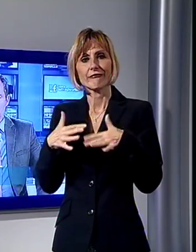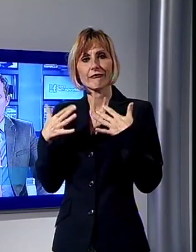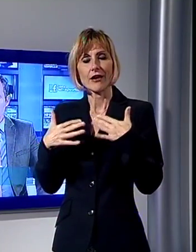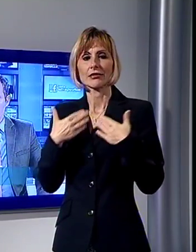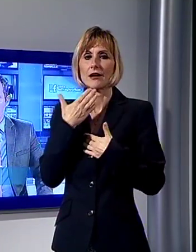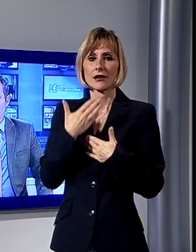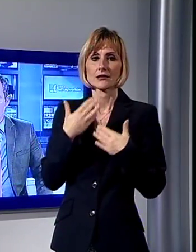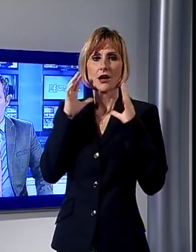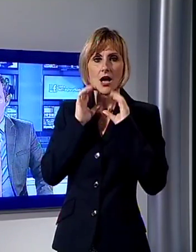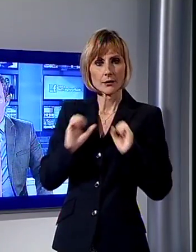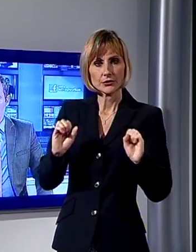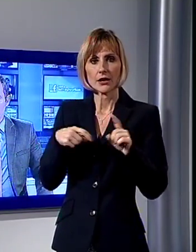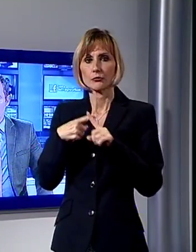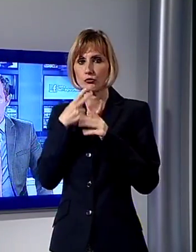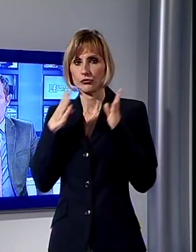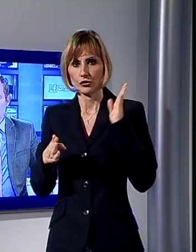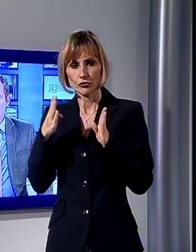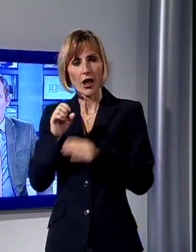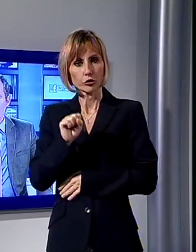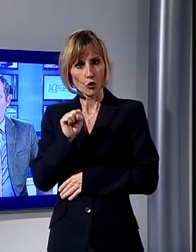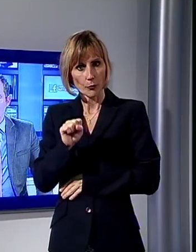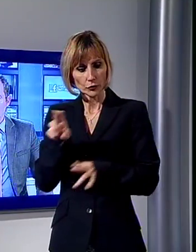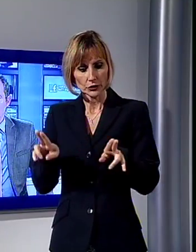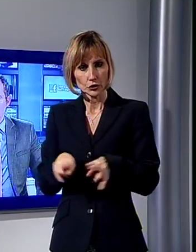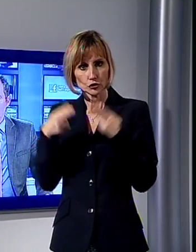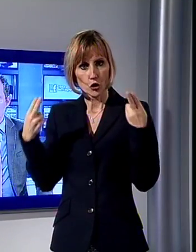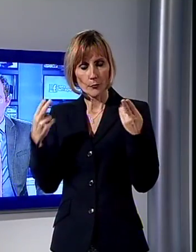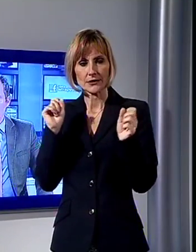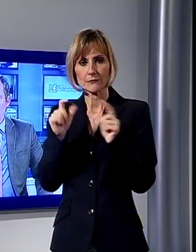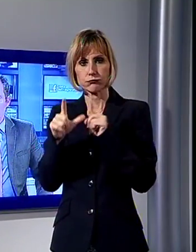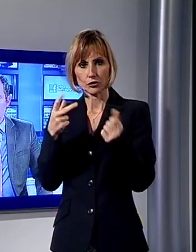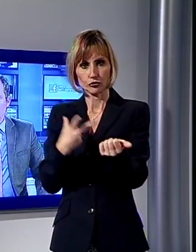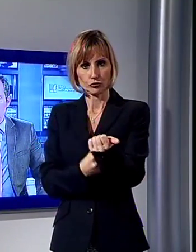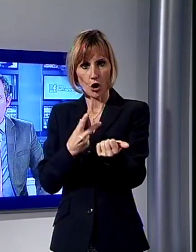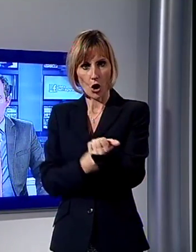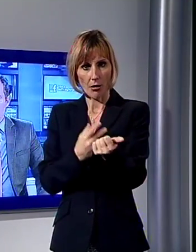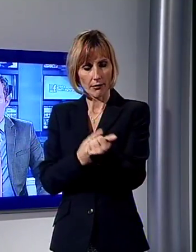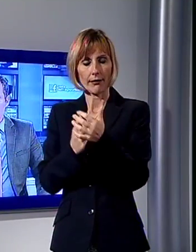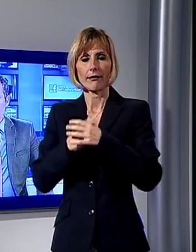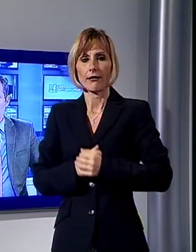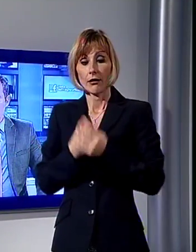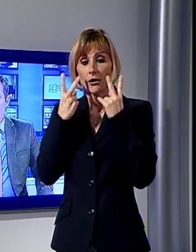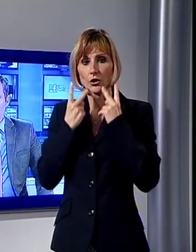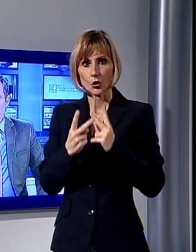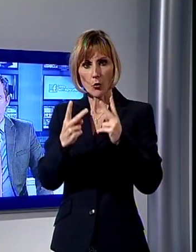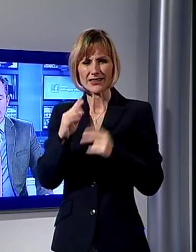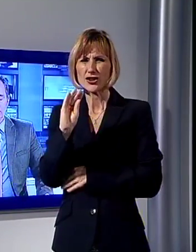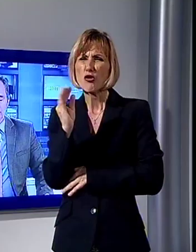Municipale di Alto Pascio che ha sgominato un giro di spaccio di droga che riguardava giovanissimi.